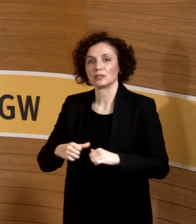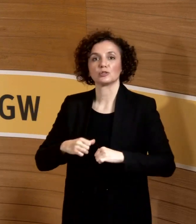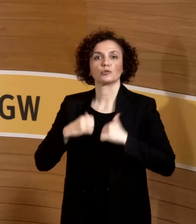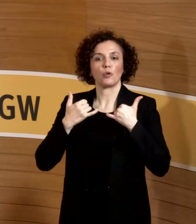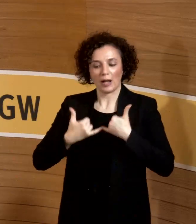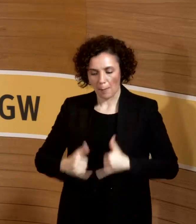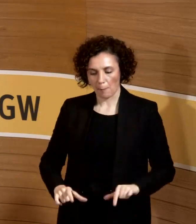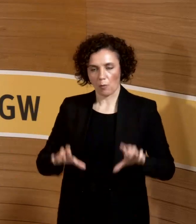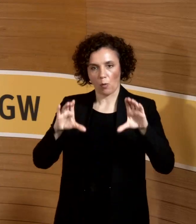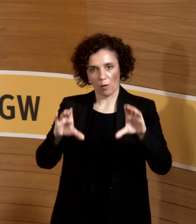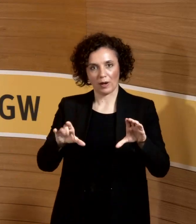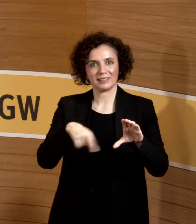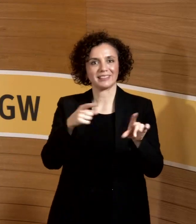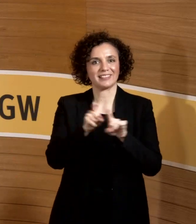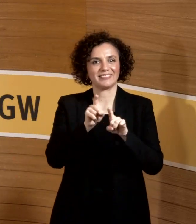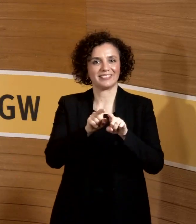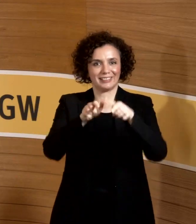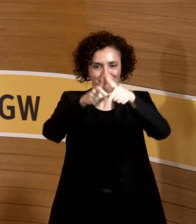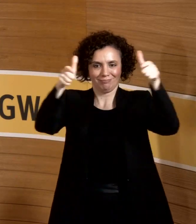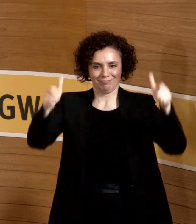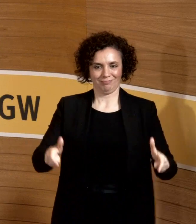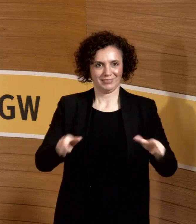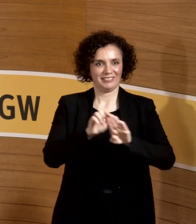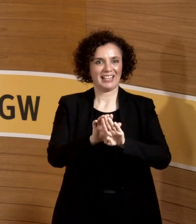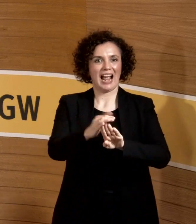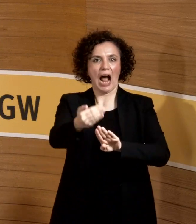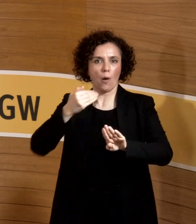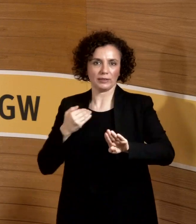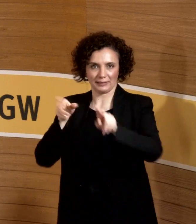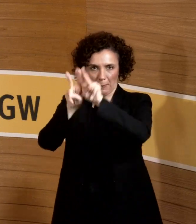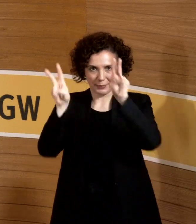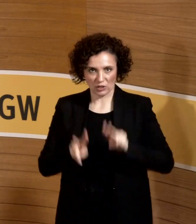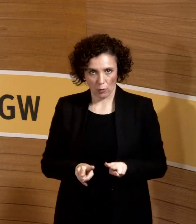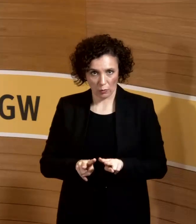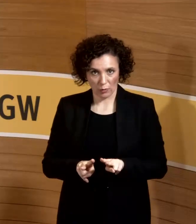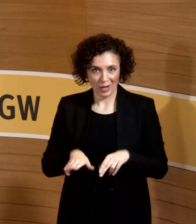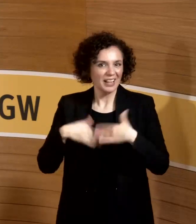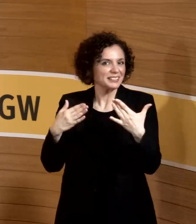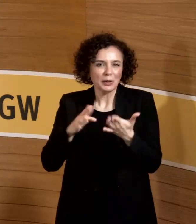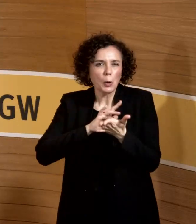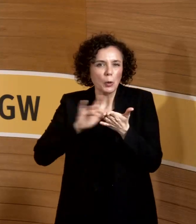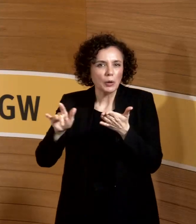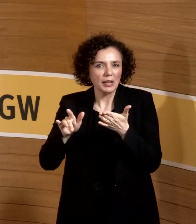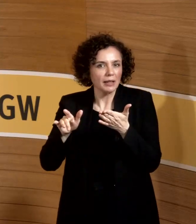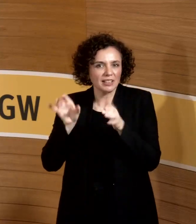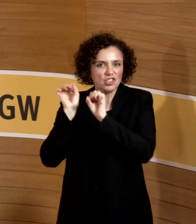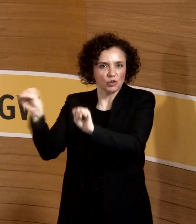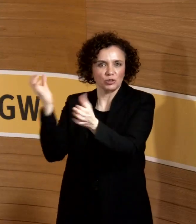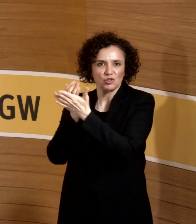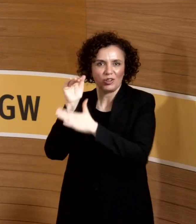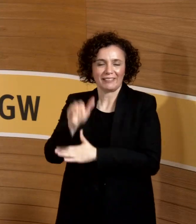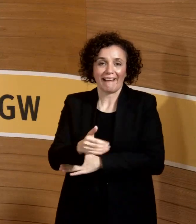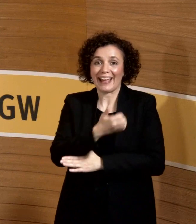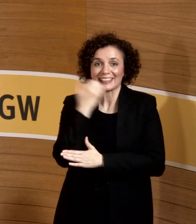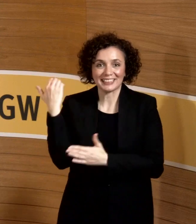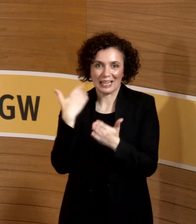werden ja nur sozusagen von außen betreut und sozusagen wäre da also eine Exposition auszuschließen, weil die Hygienemaßnahmen mit den Frühchen extrem